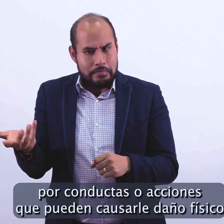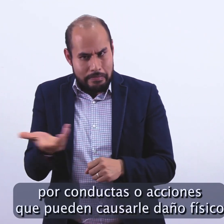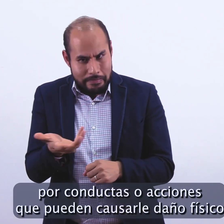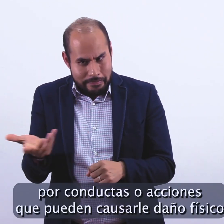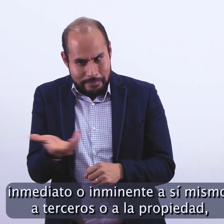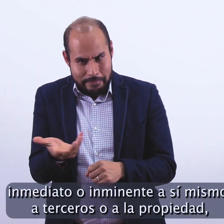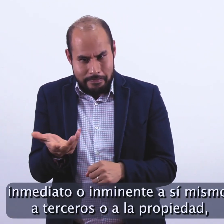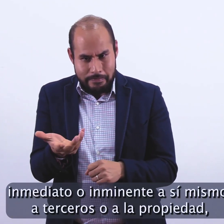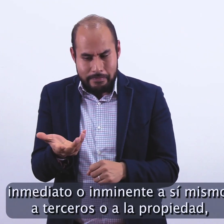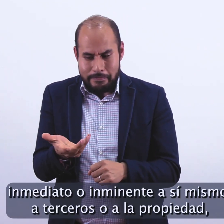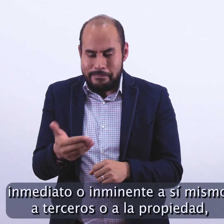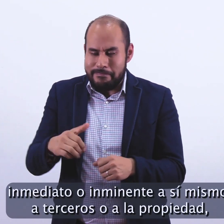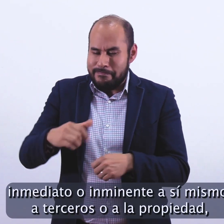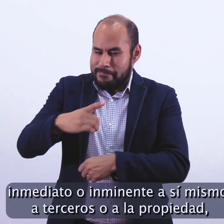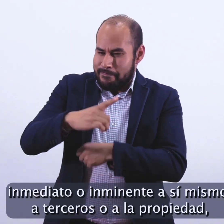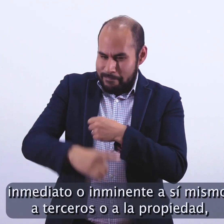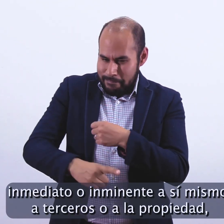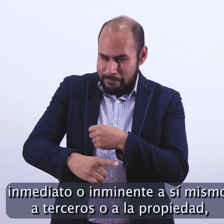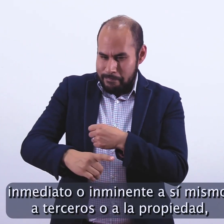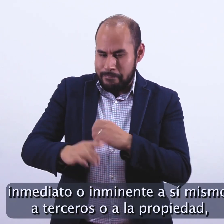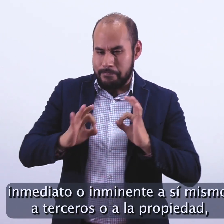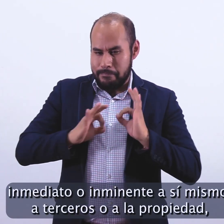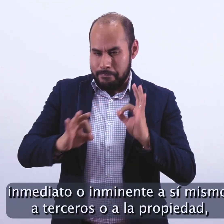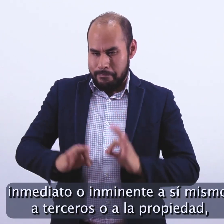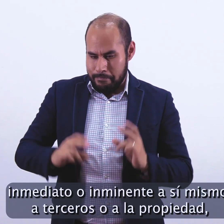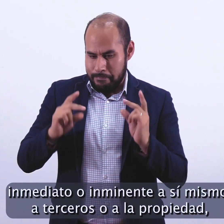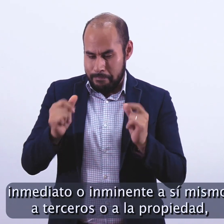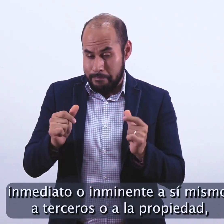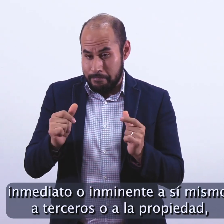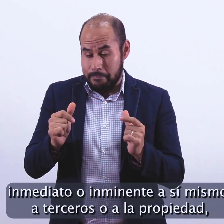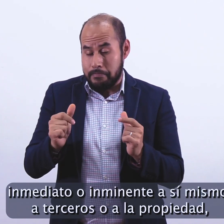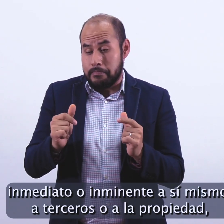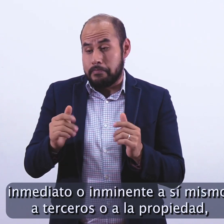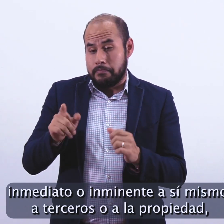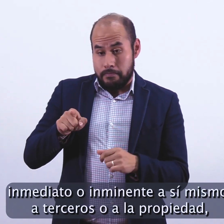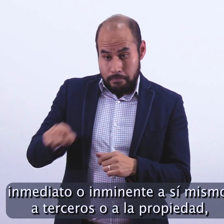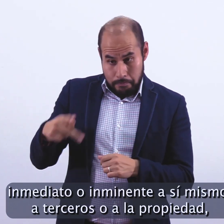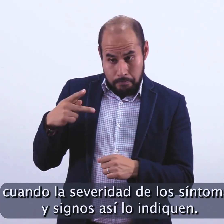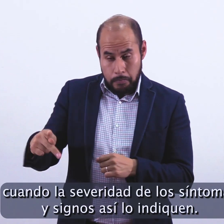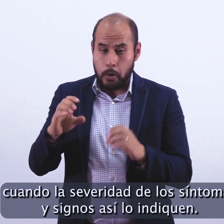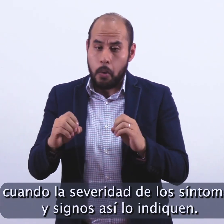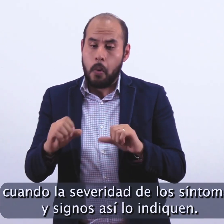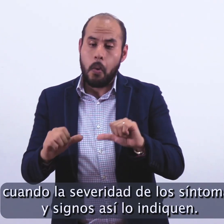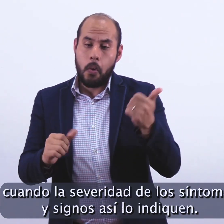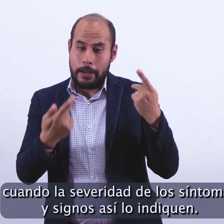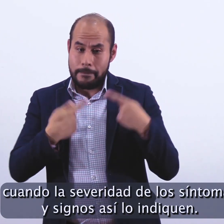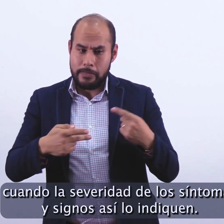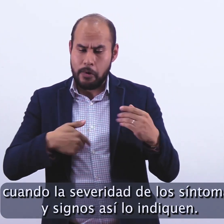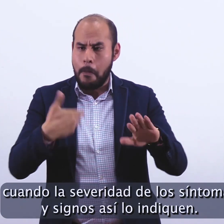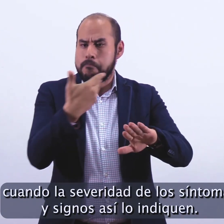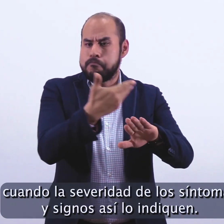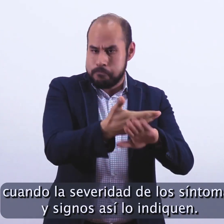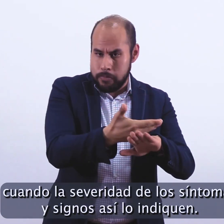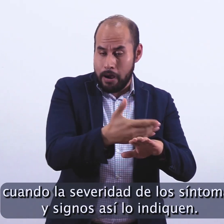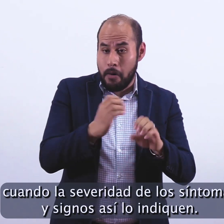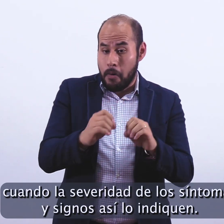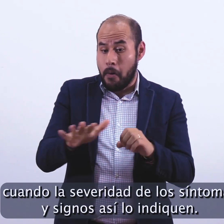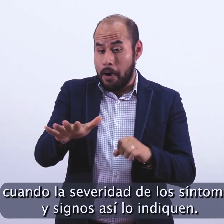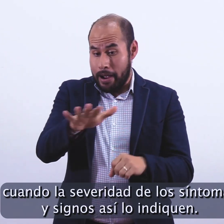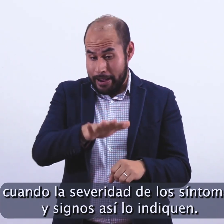físico inmediato o inminente a sí mismo, a terceros o a la propiedad cuando la severidad de los síntomas y signos así